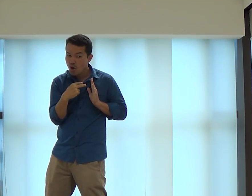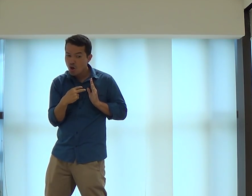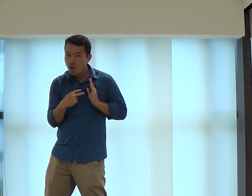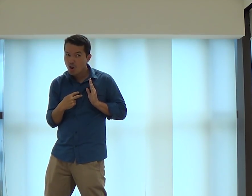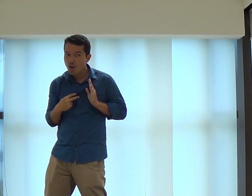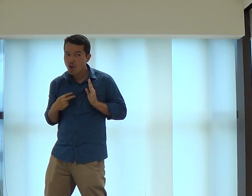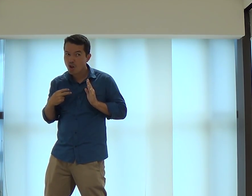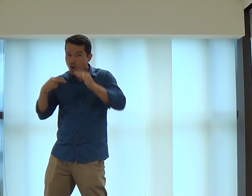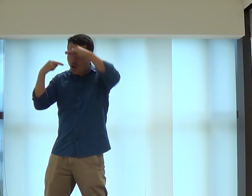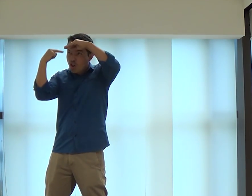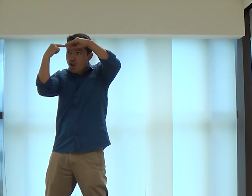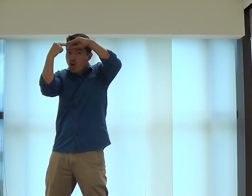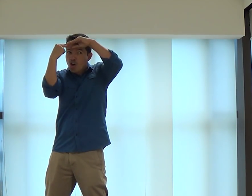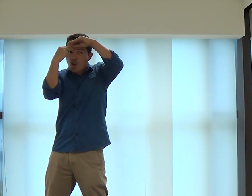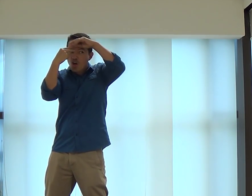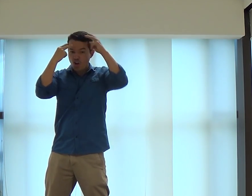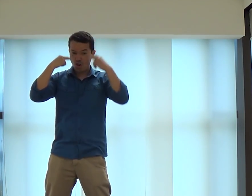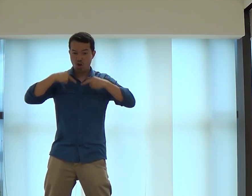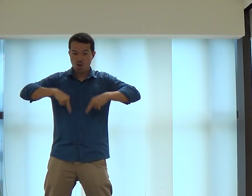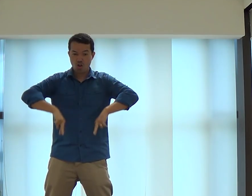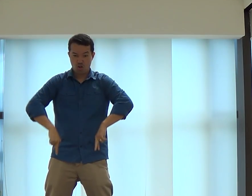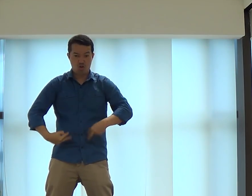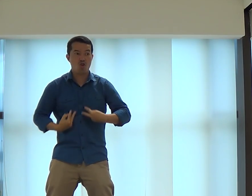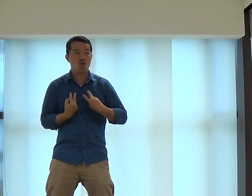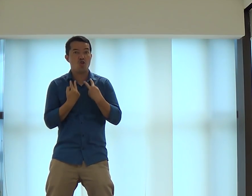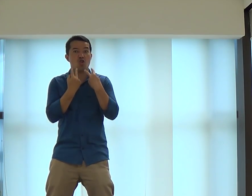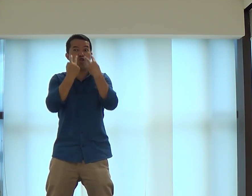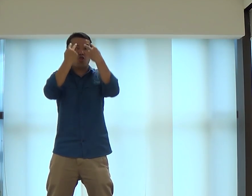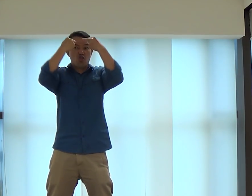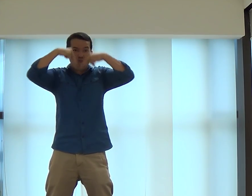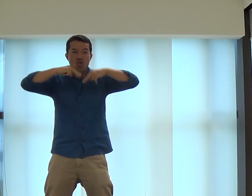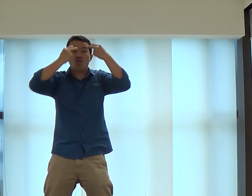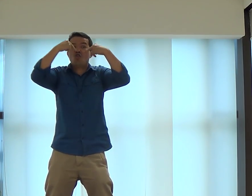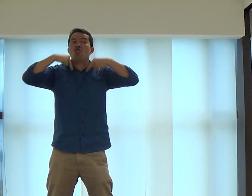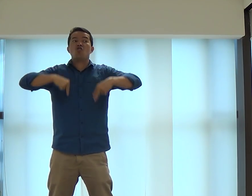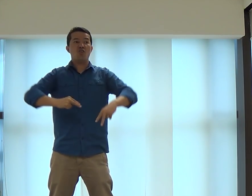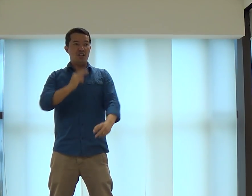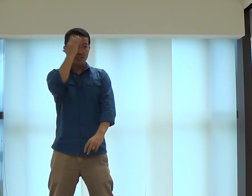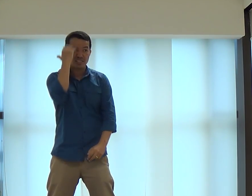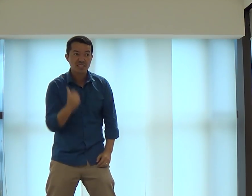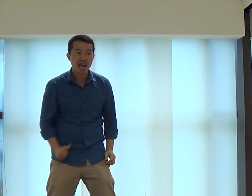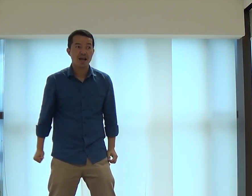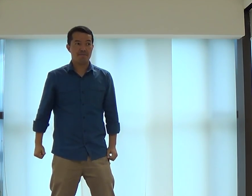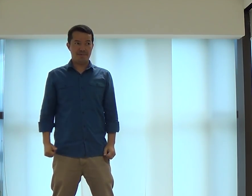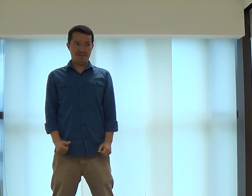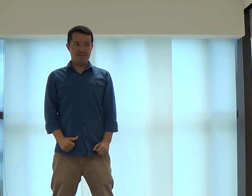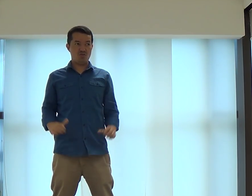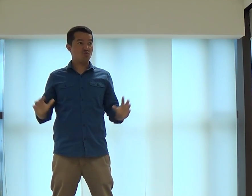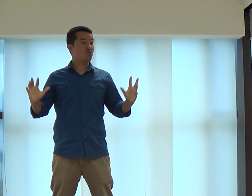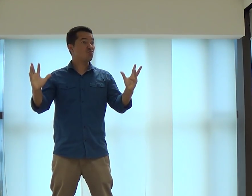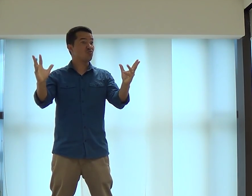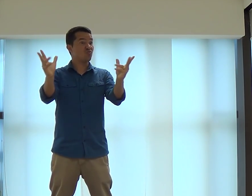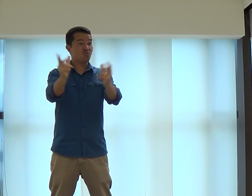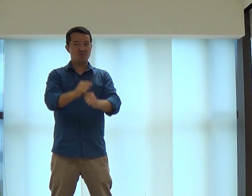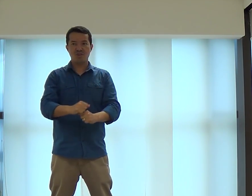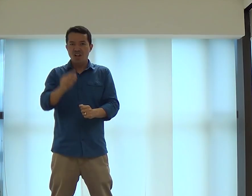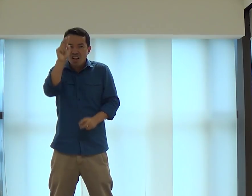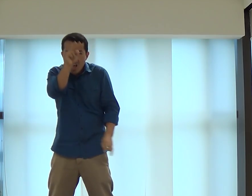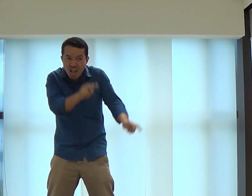olhando, ele olha o teu coração, a tua mente, o teu interior. Tudo. Ele sabe de todas